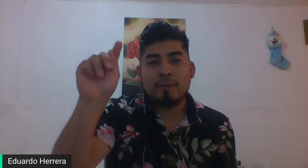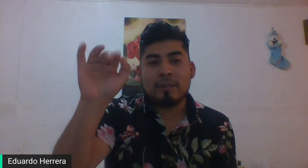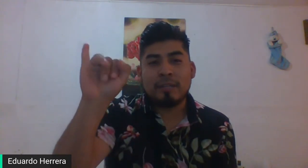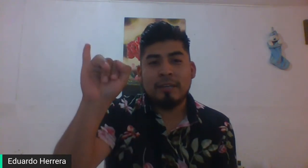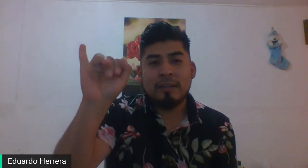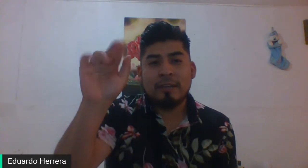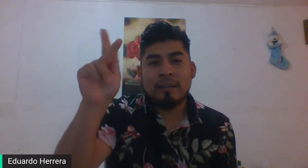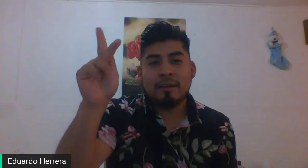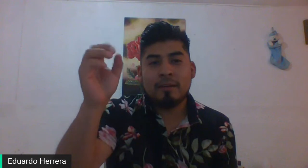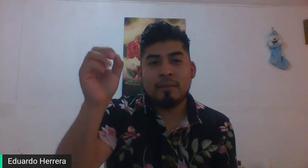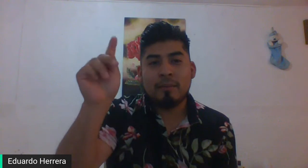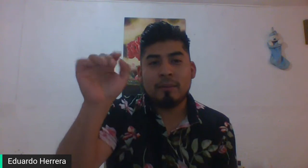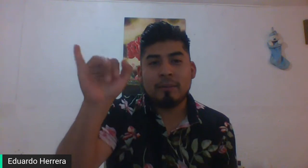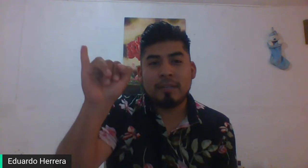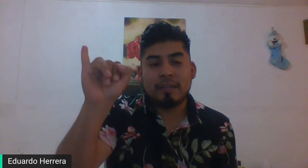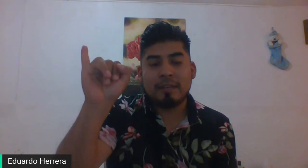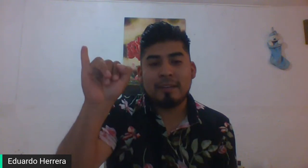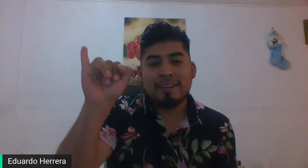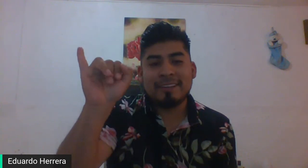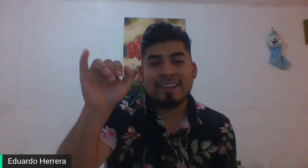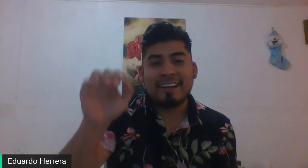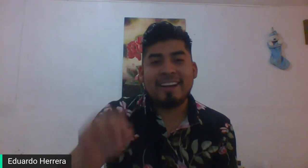Poti. Poti. ¿Sale? ¿Sale?